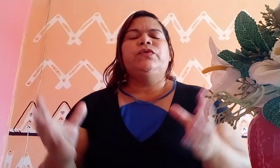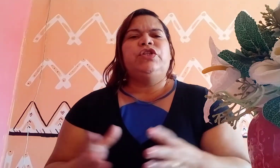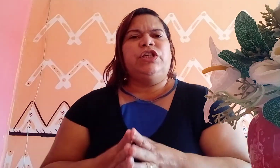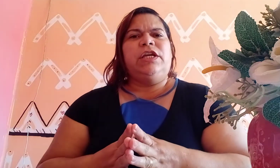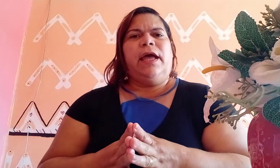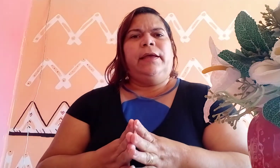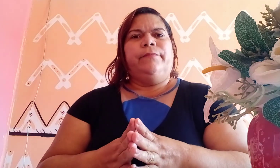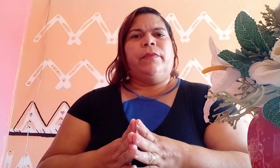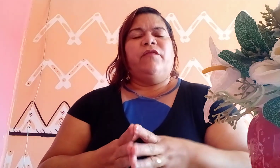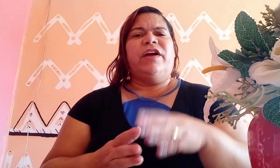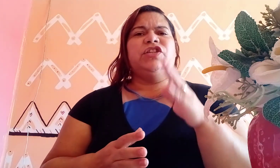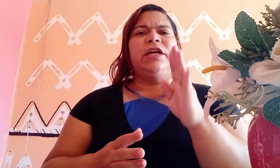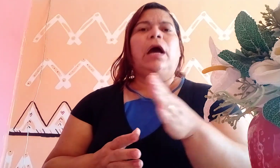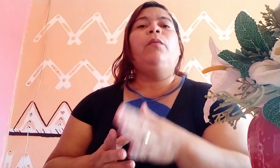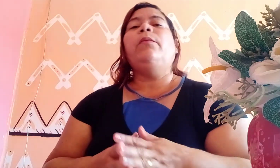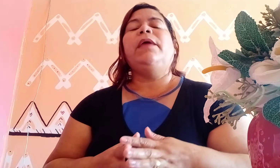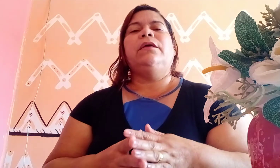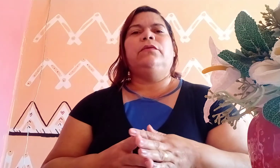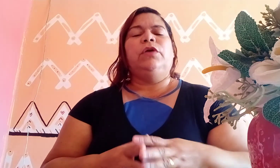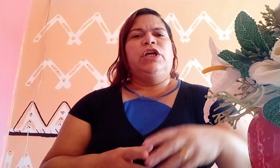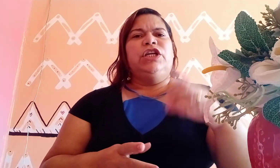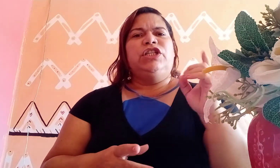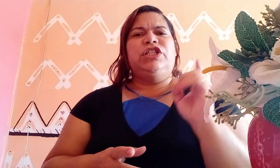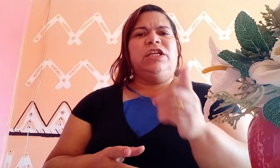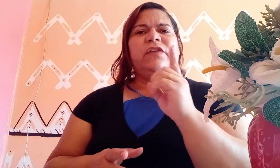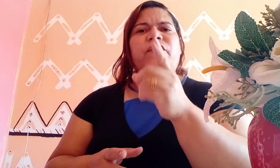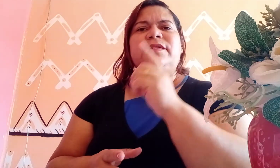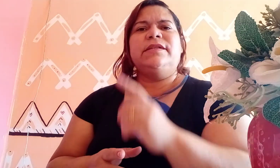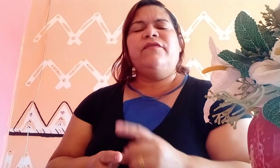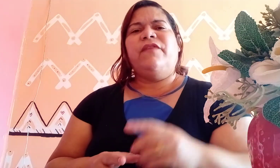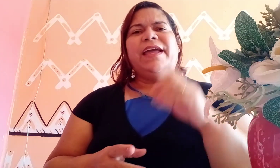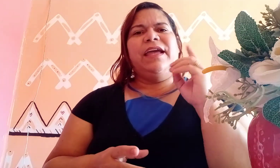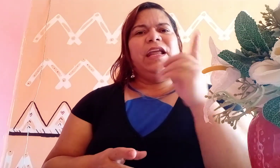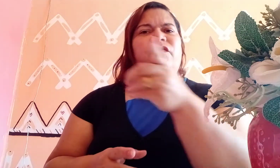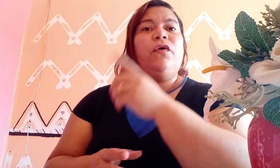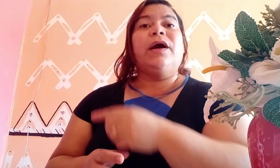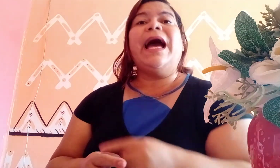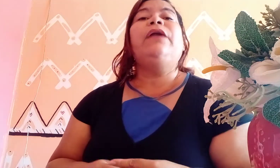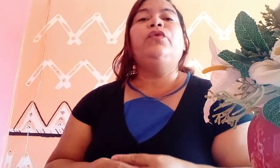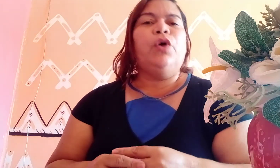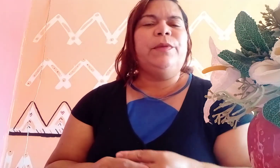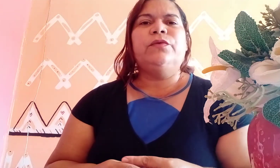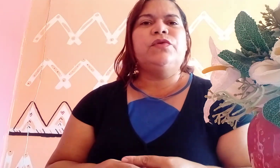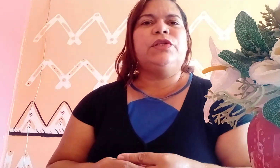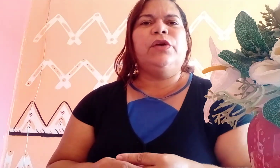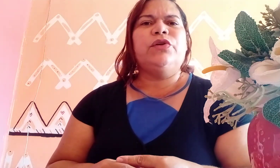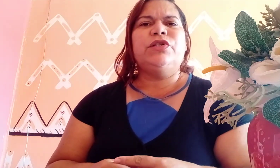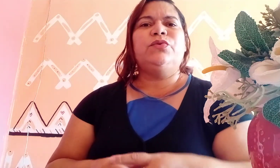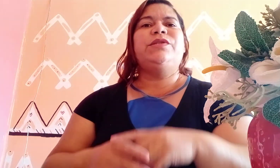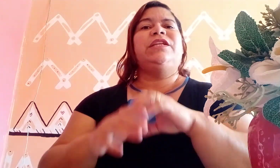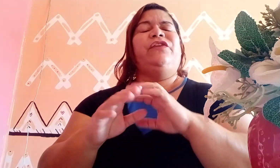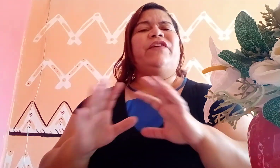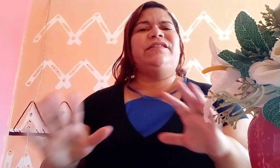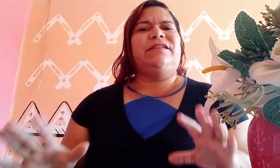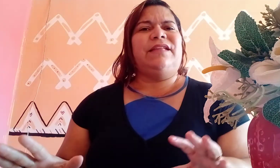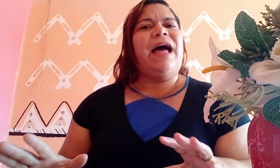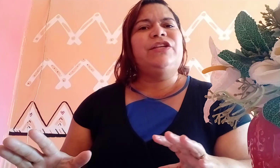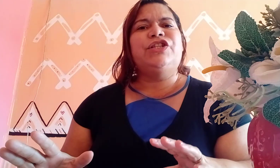um dia vai chegar o momento de que você vai querer invocar o nome do Senhor Jesus e vai ser tarde